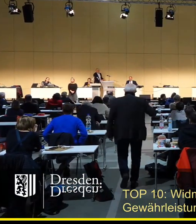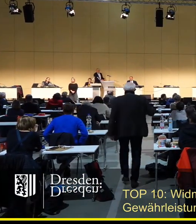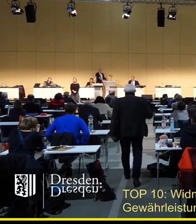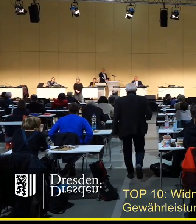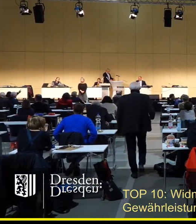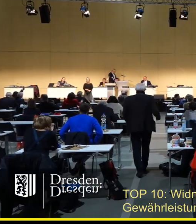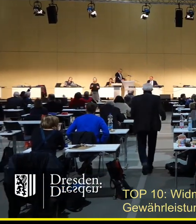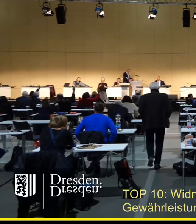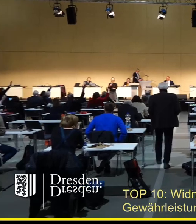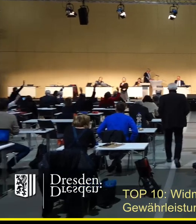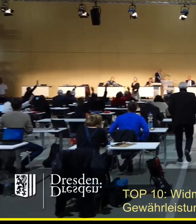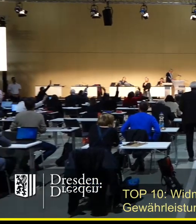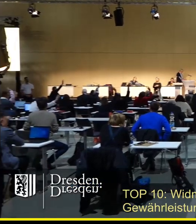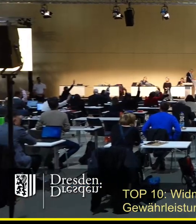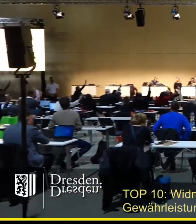Gegenstimmen?